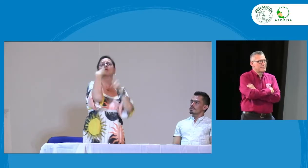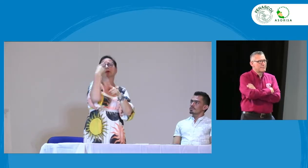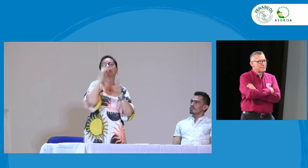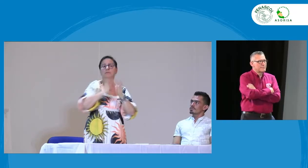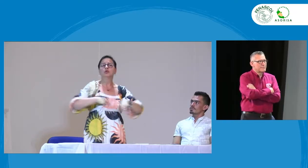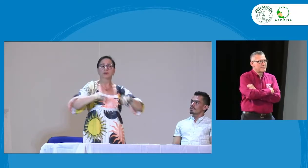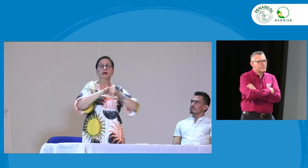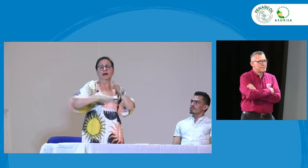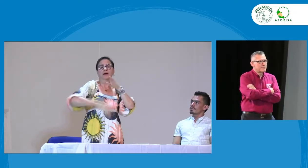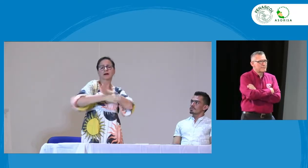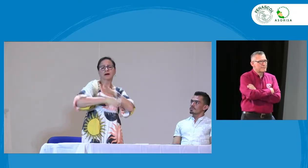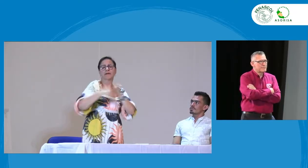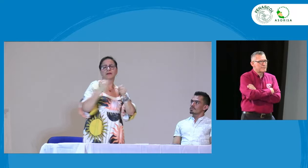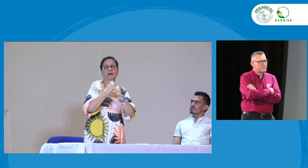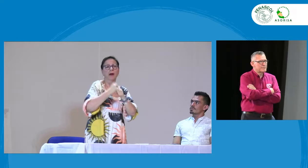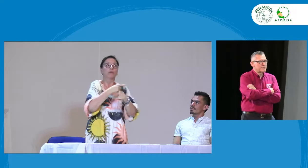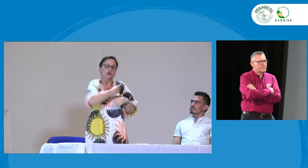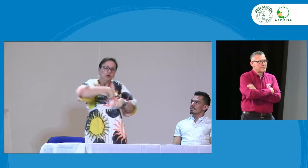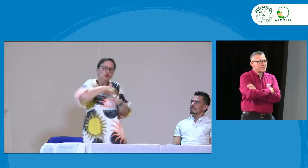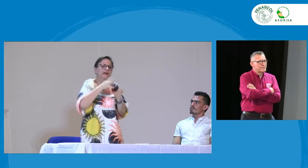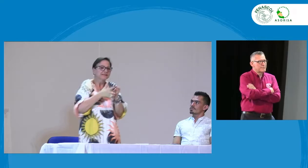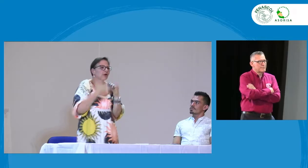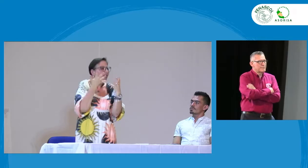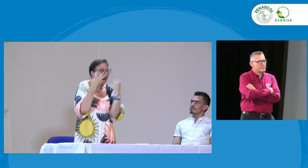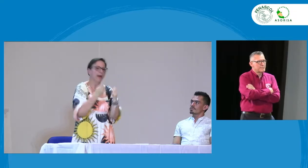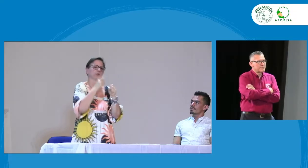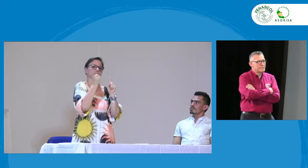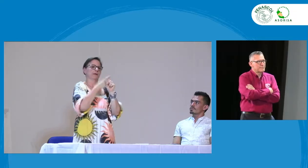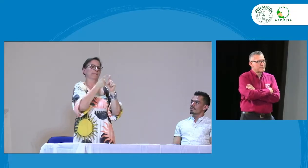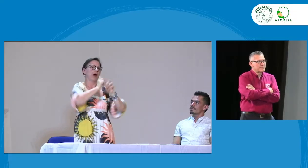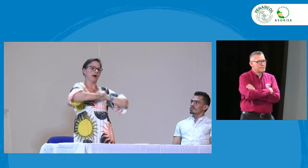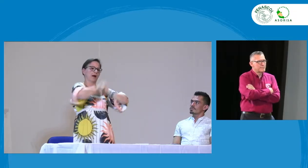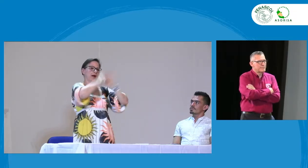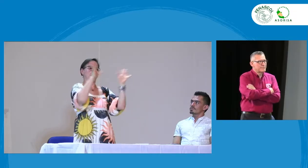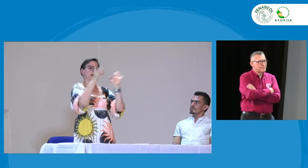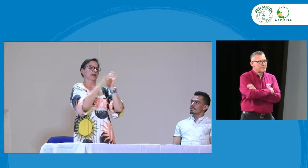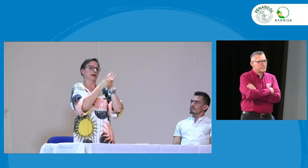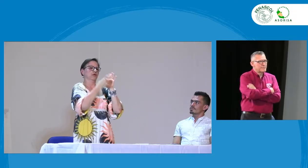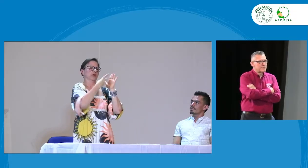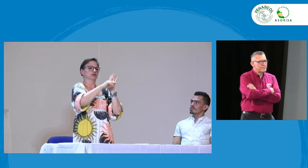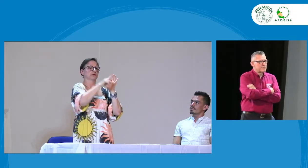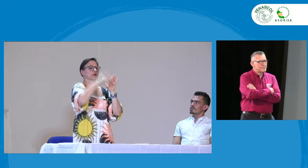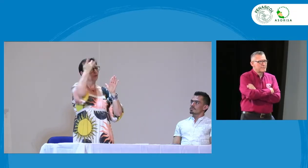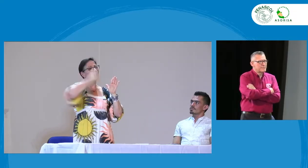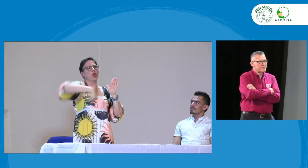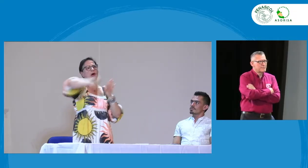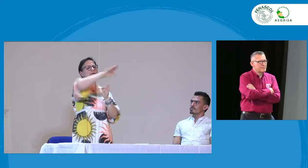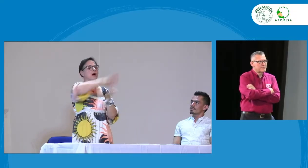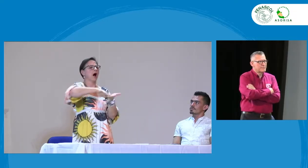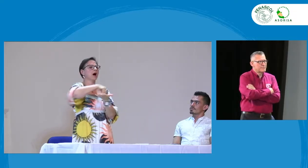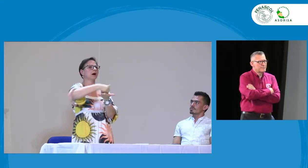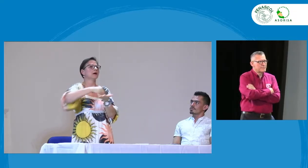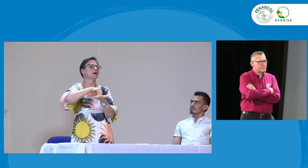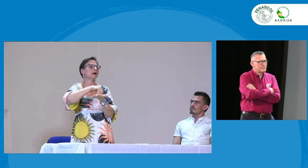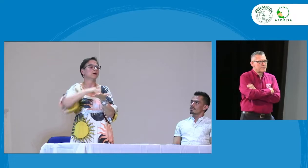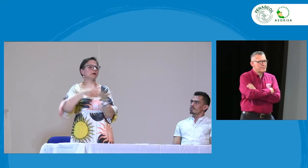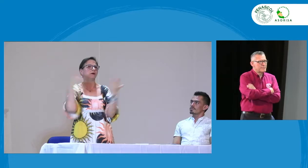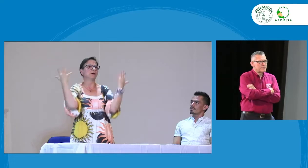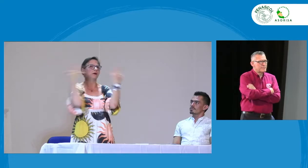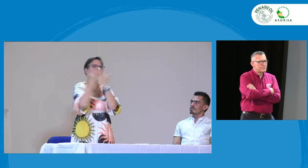todas estas sinergias y hacer incidencia política y continuar trabajando pero sobre todo nuestro primer paso es establecer claridades